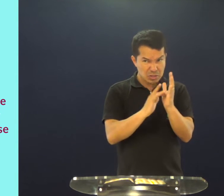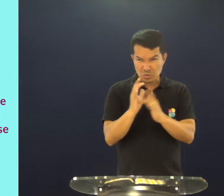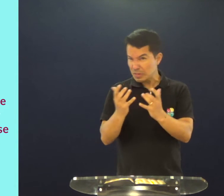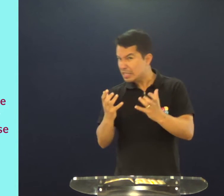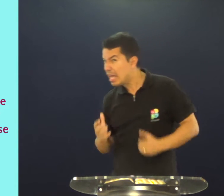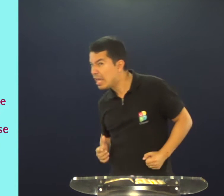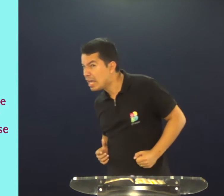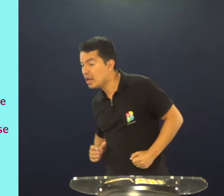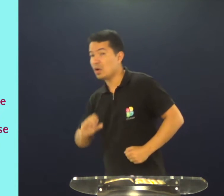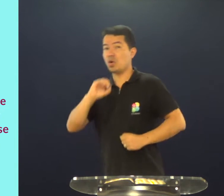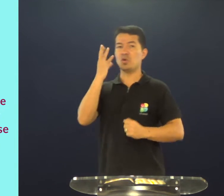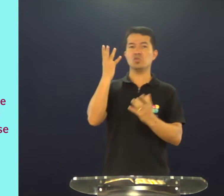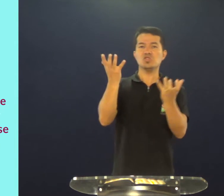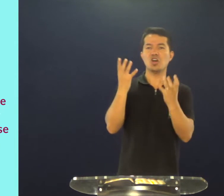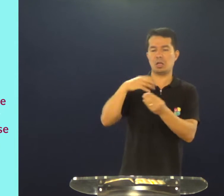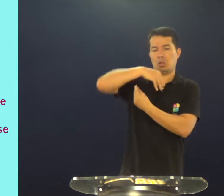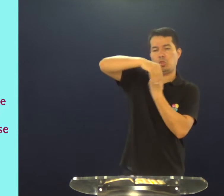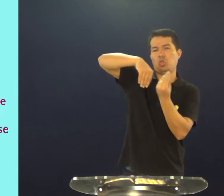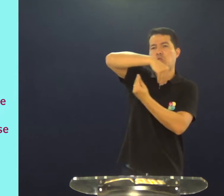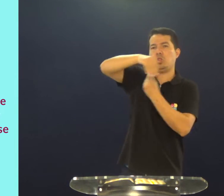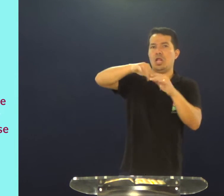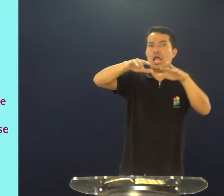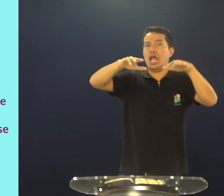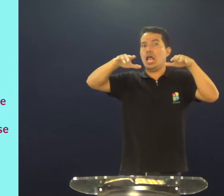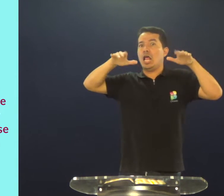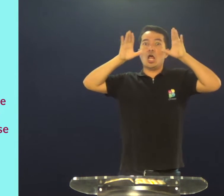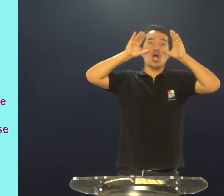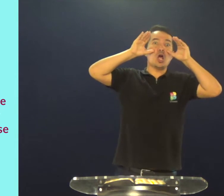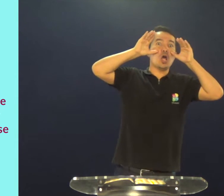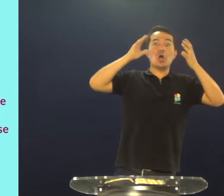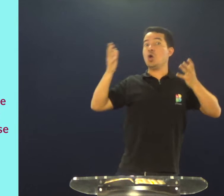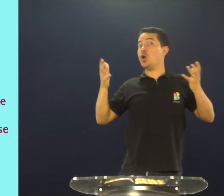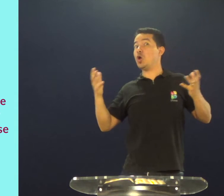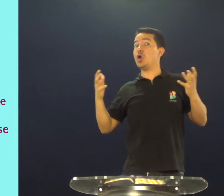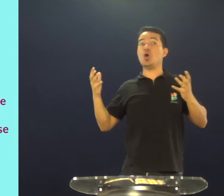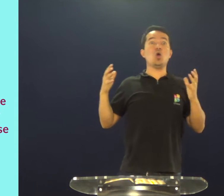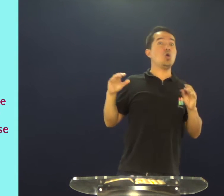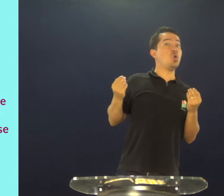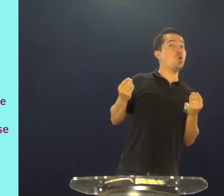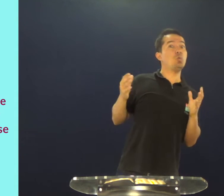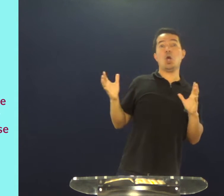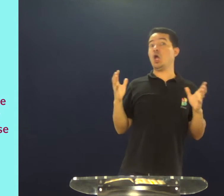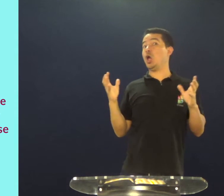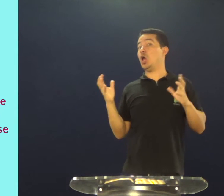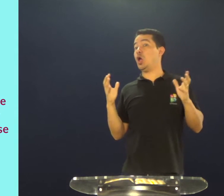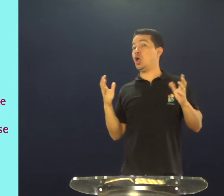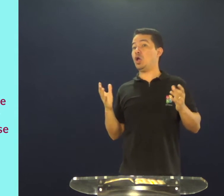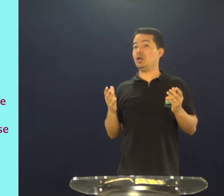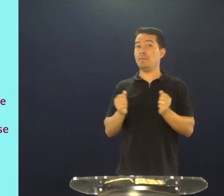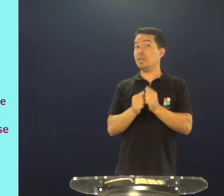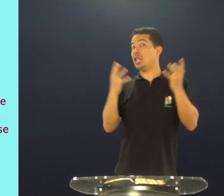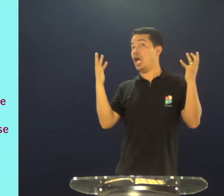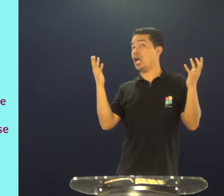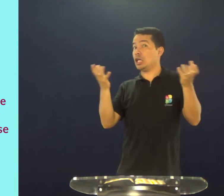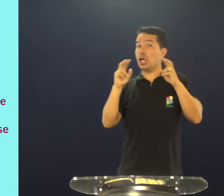Jesus? Eles queriam ser discípulos de Jesus? Ou eles eram somente curiosos? Pessoas que estavam